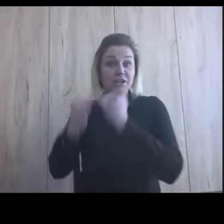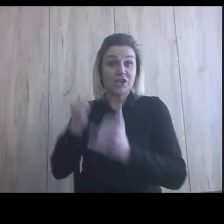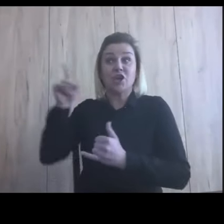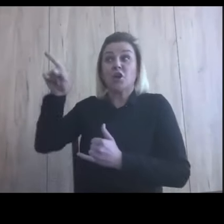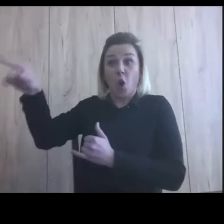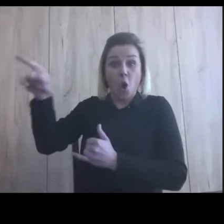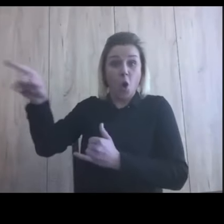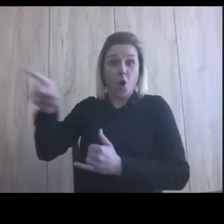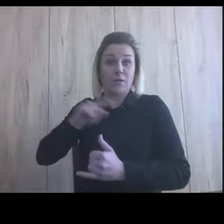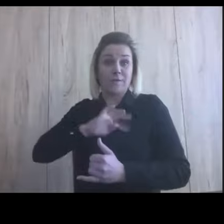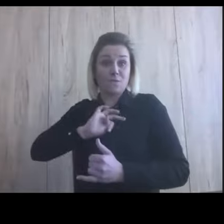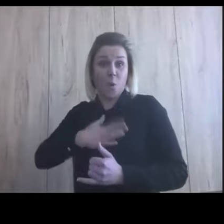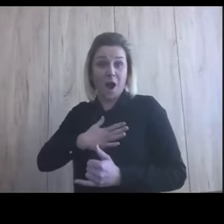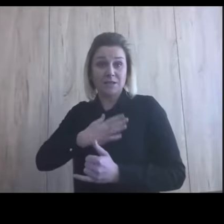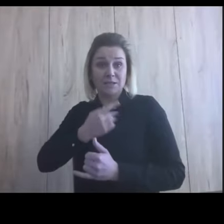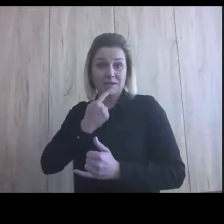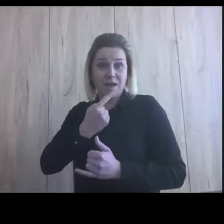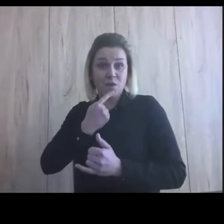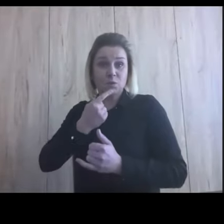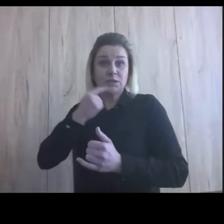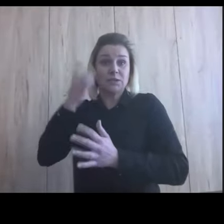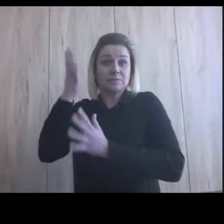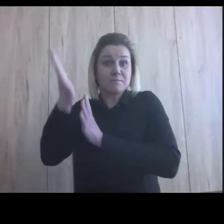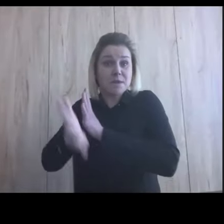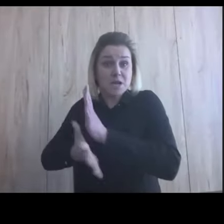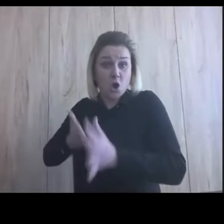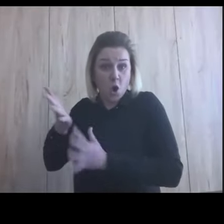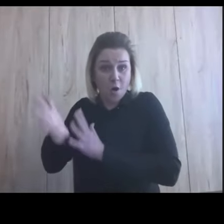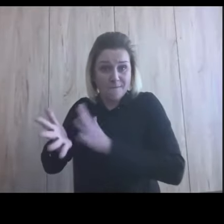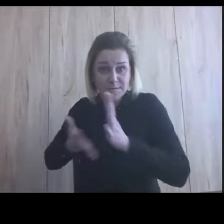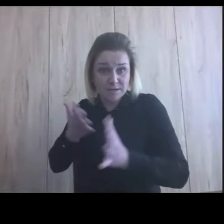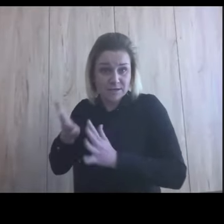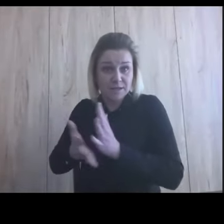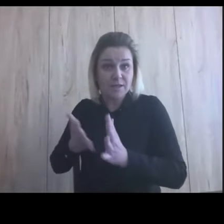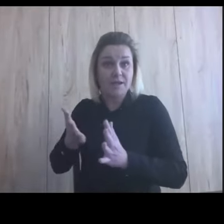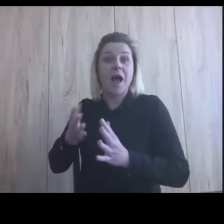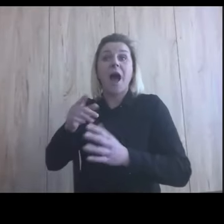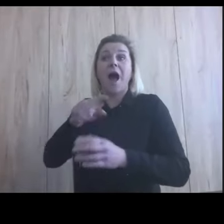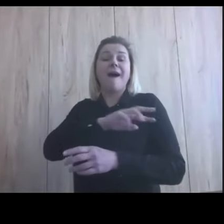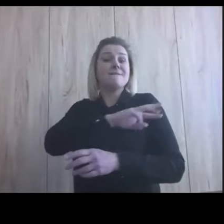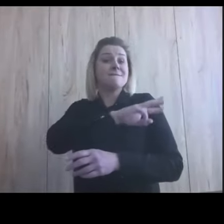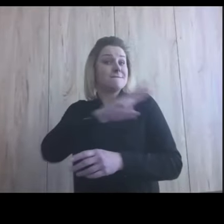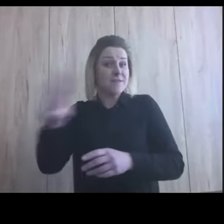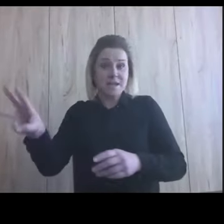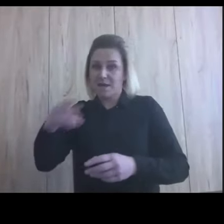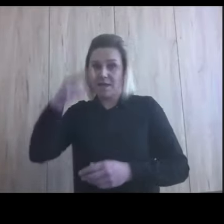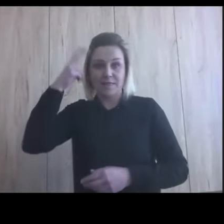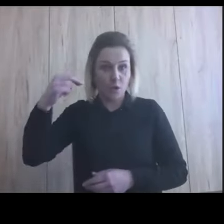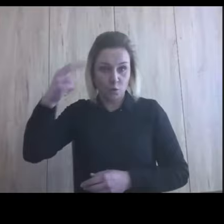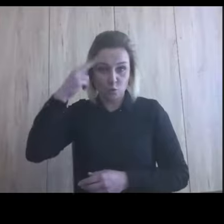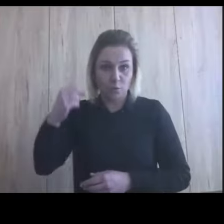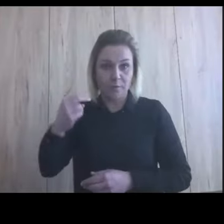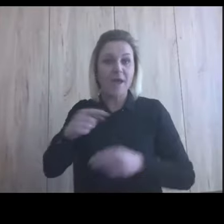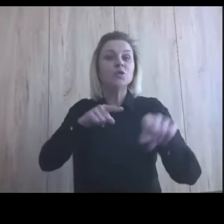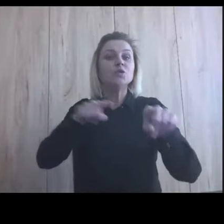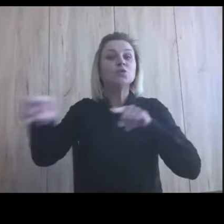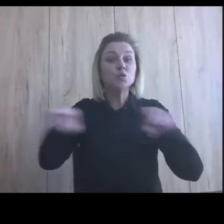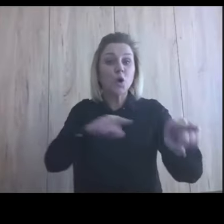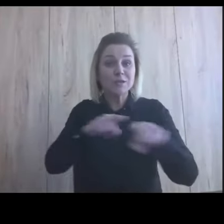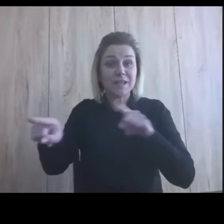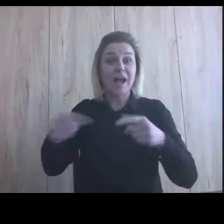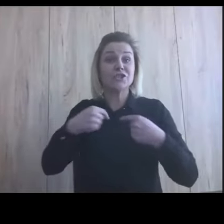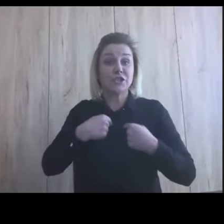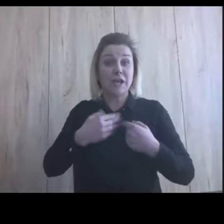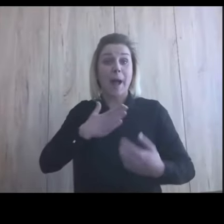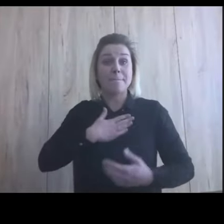używając języka polskiego, polskiego języka migowego, a wy go nie rozumiecie, to rozumiem, że pan chce, żebym ja